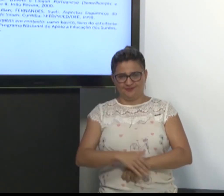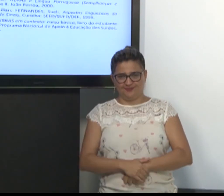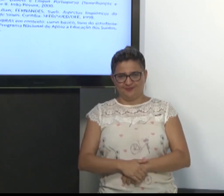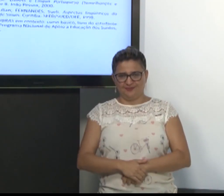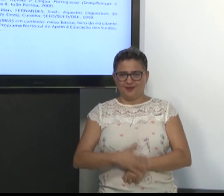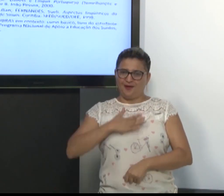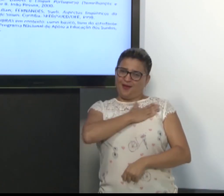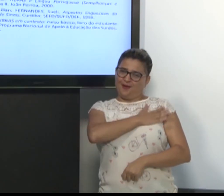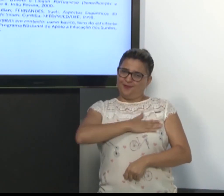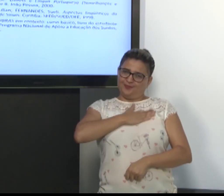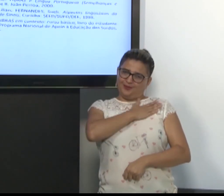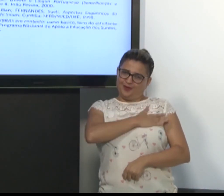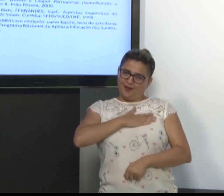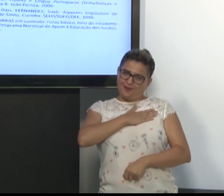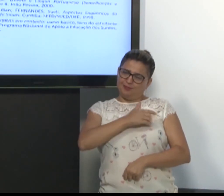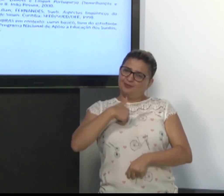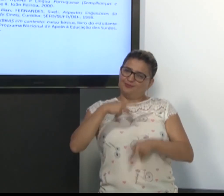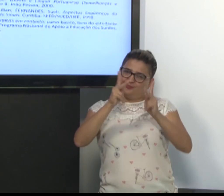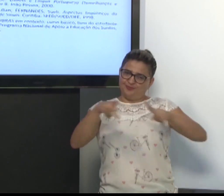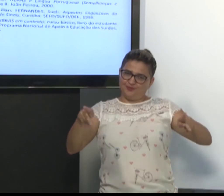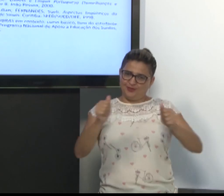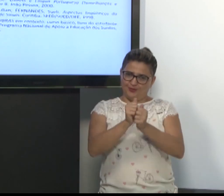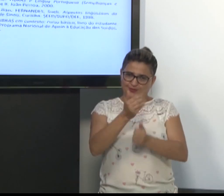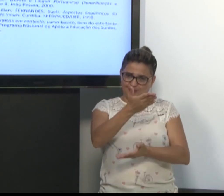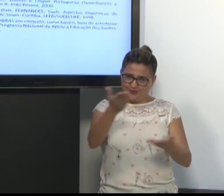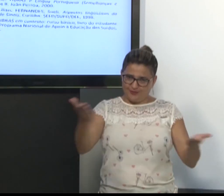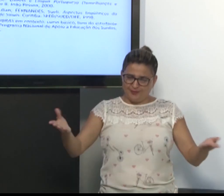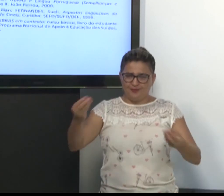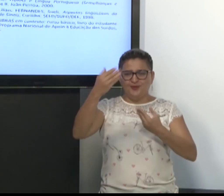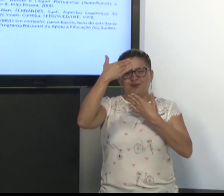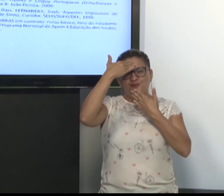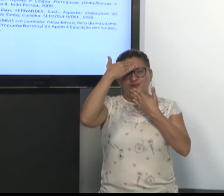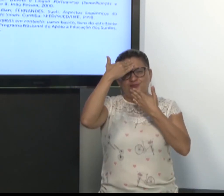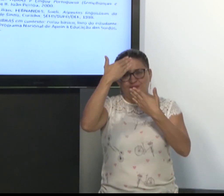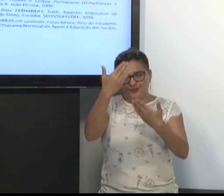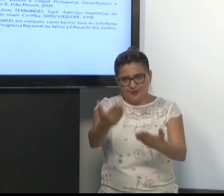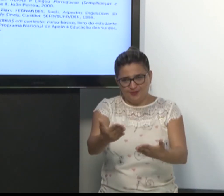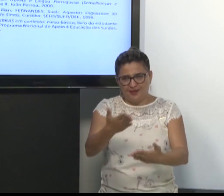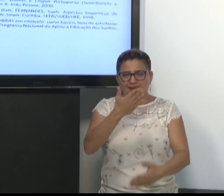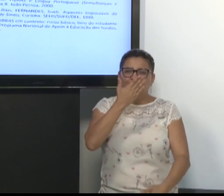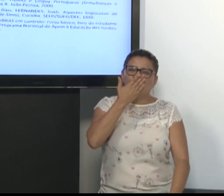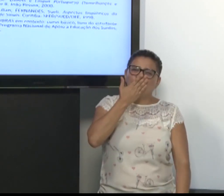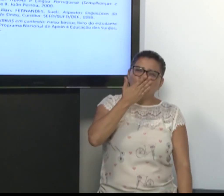Então, foi um prazer ser professora de vocês. Muito obrigada. Eu amo vocês.